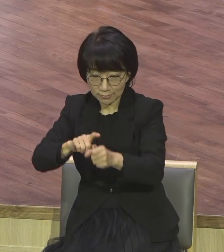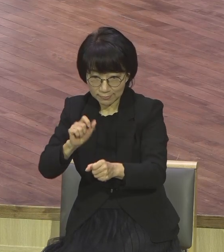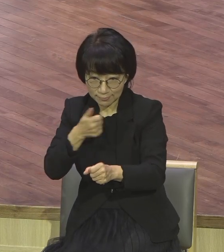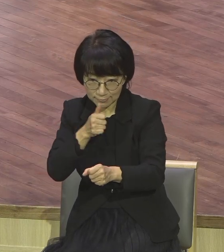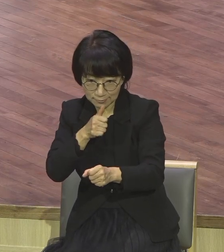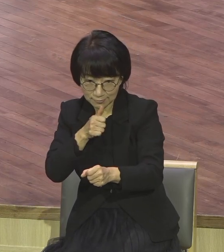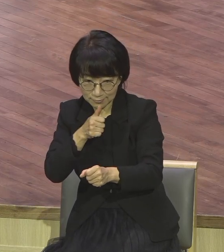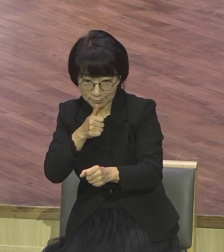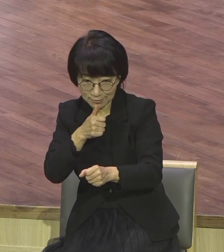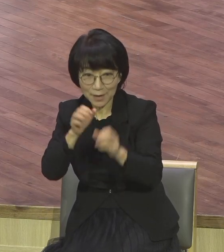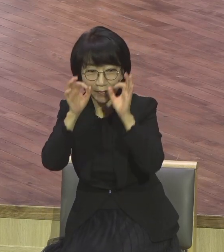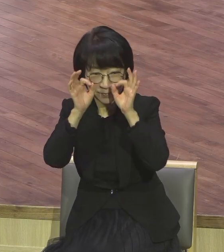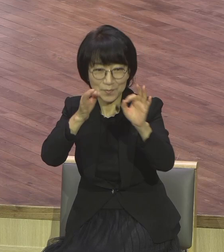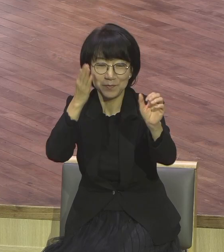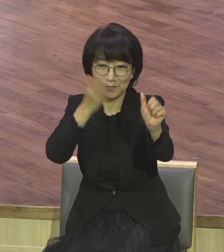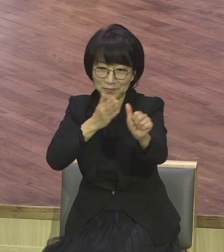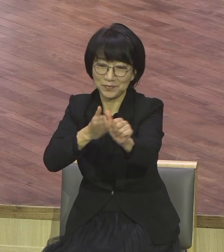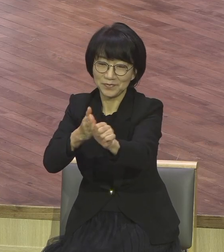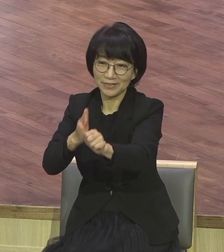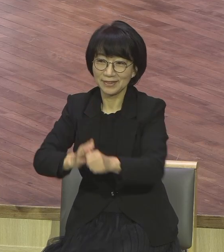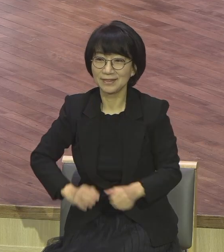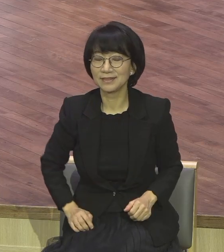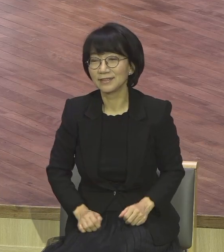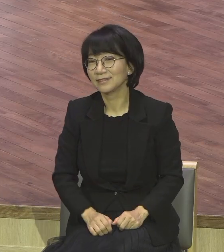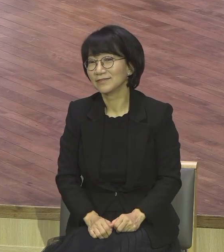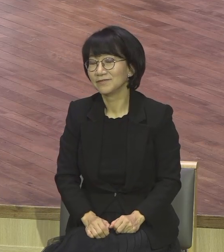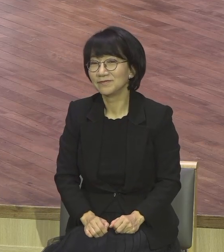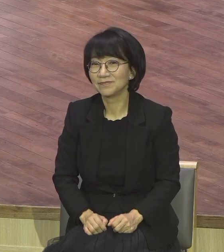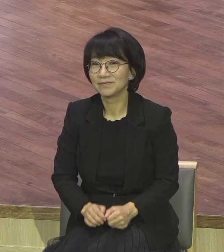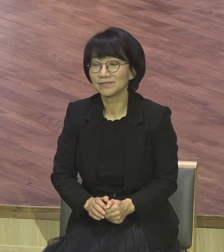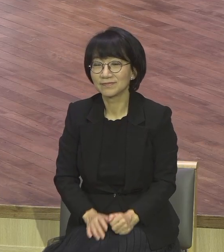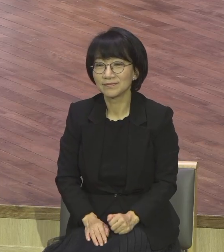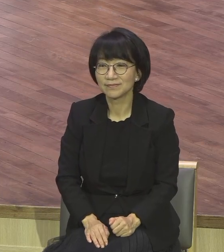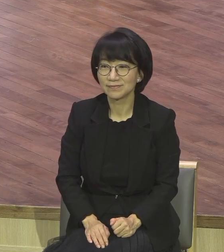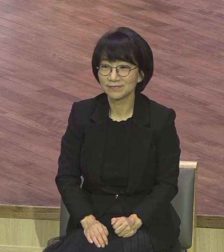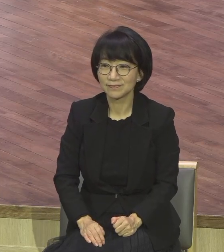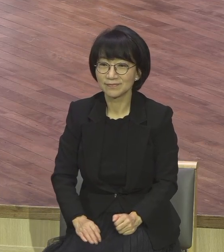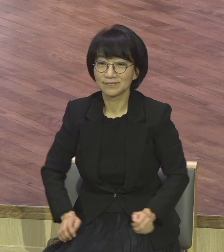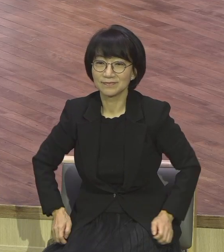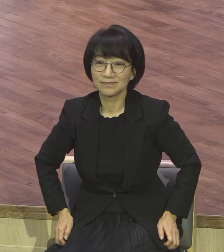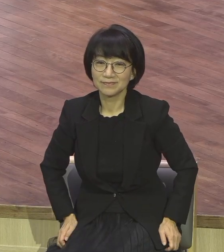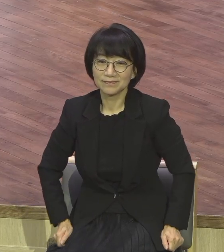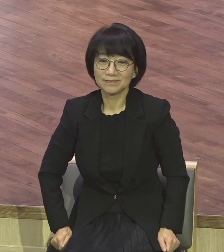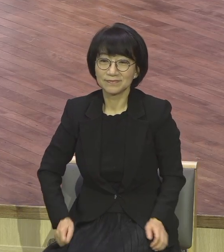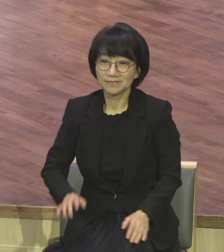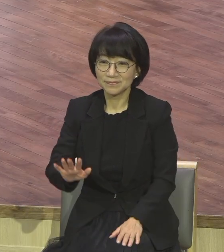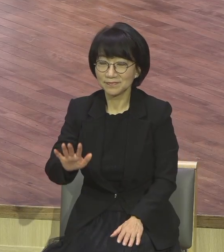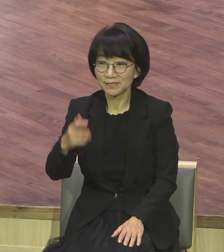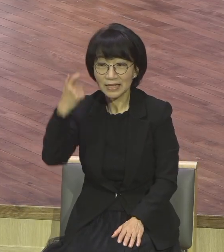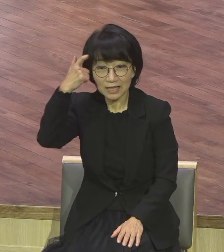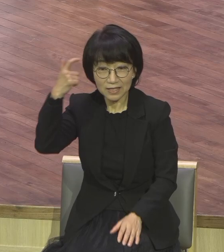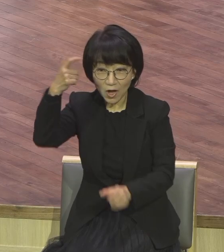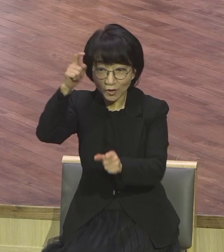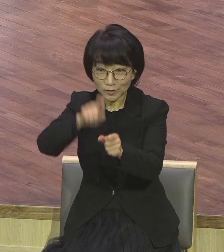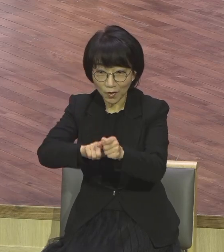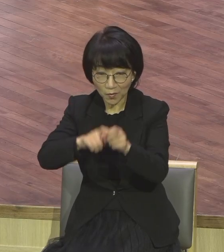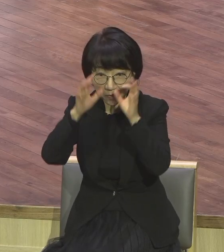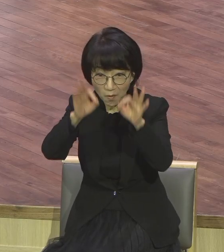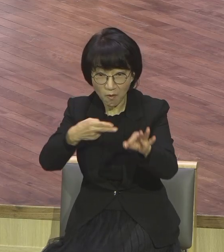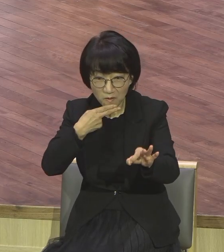모든 문제를 영적으로 해석합시다. 영적으로 해석 안하면 당합니다. 사단에게 당해요.